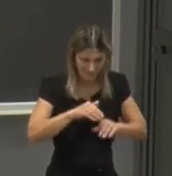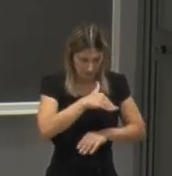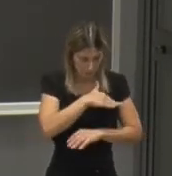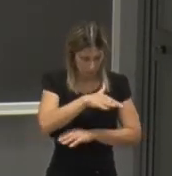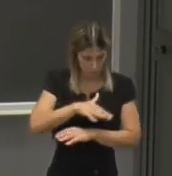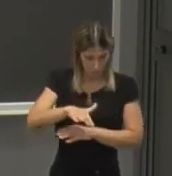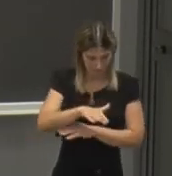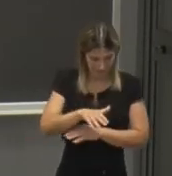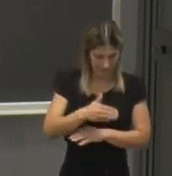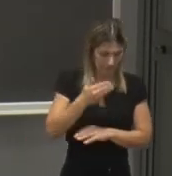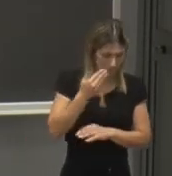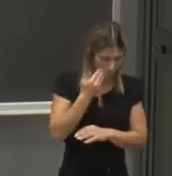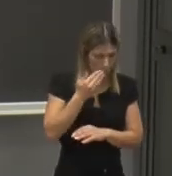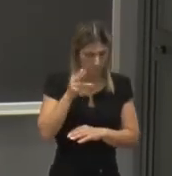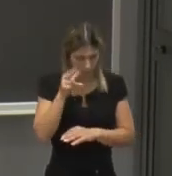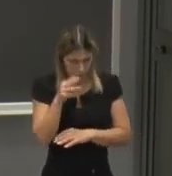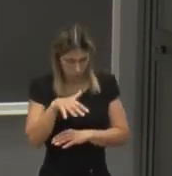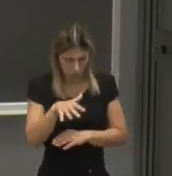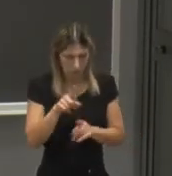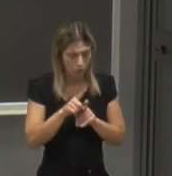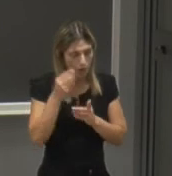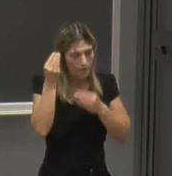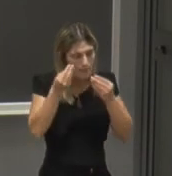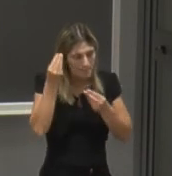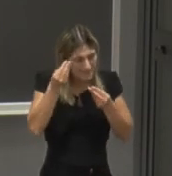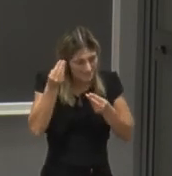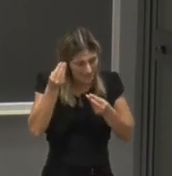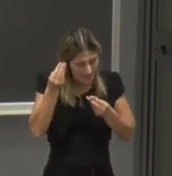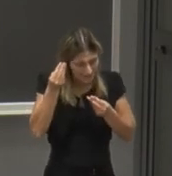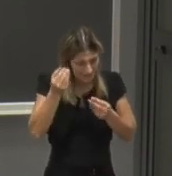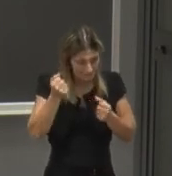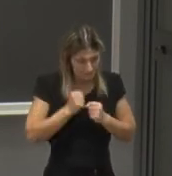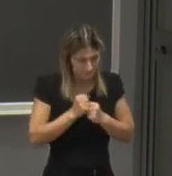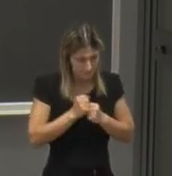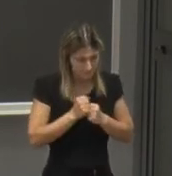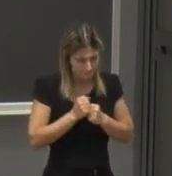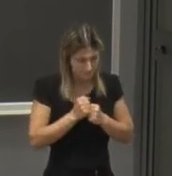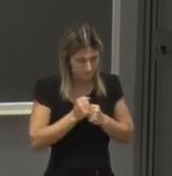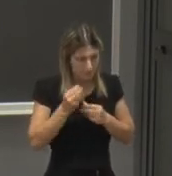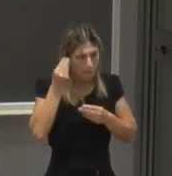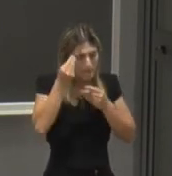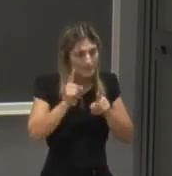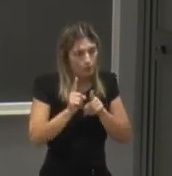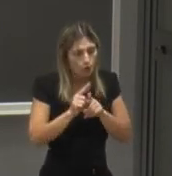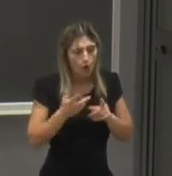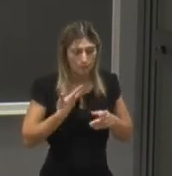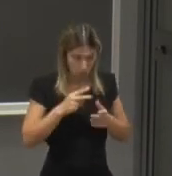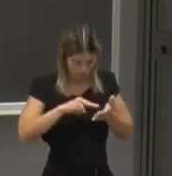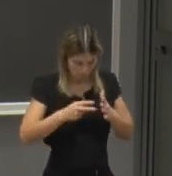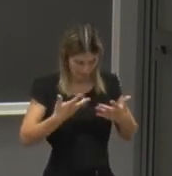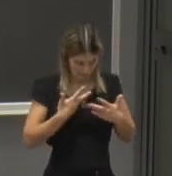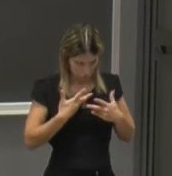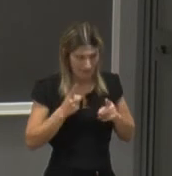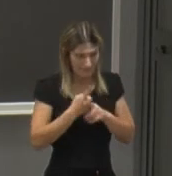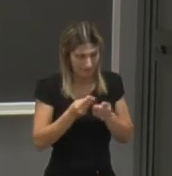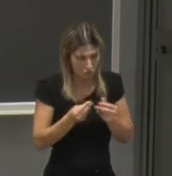nostri studenti e alle nostre studentesse a pensare in un'ottica di risoluzione dei problemi in modo